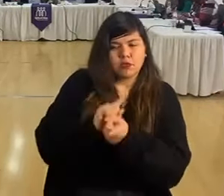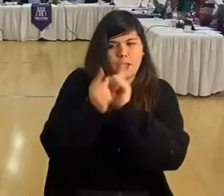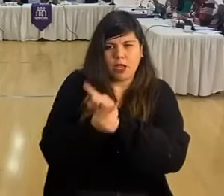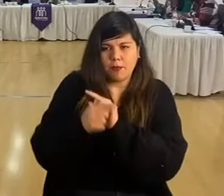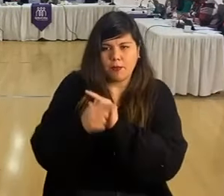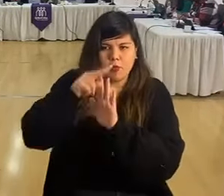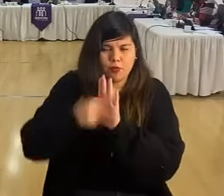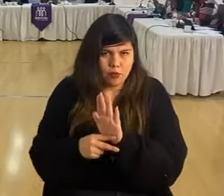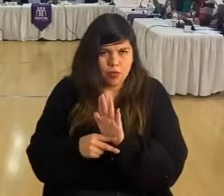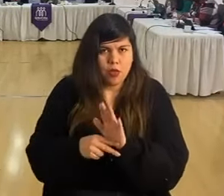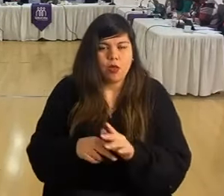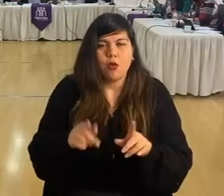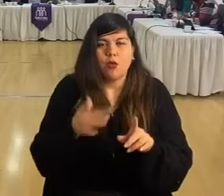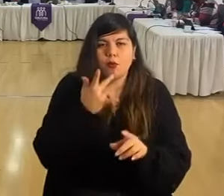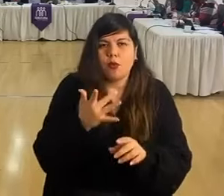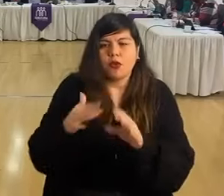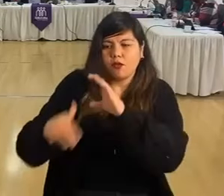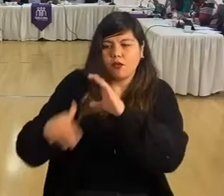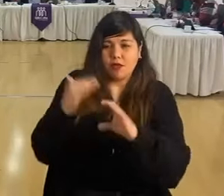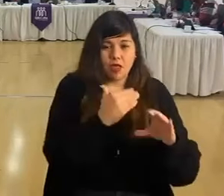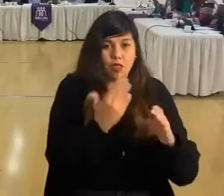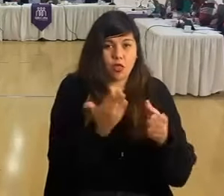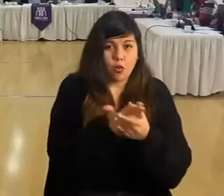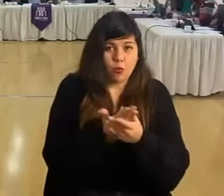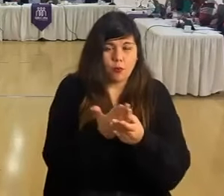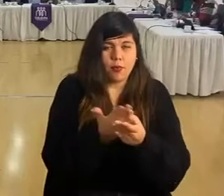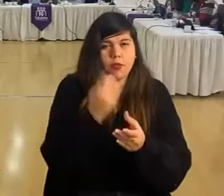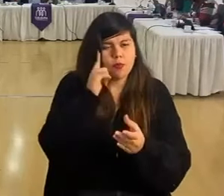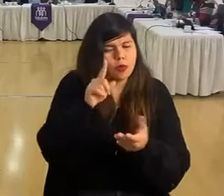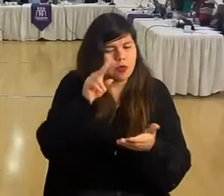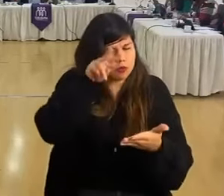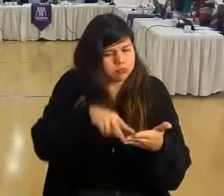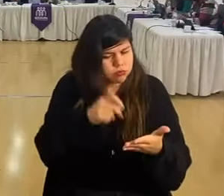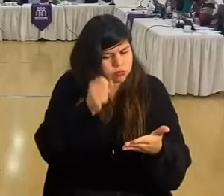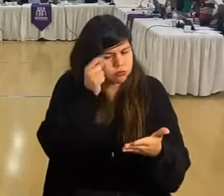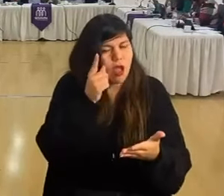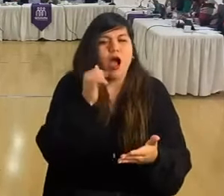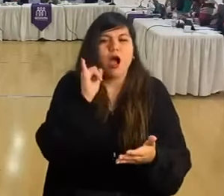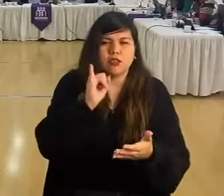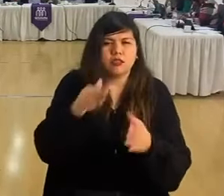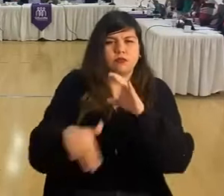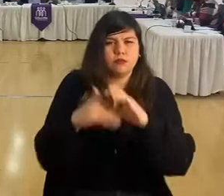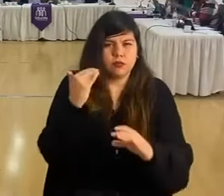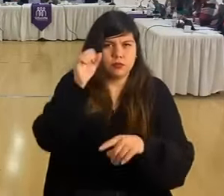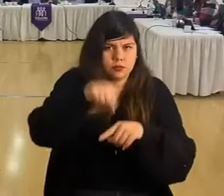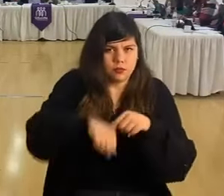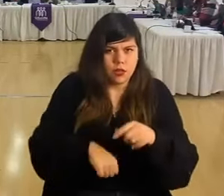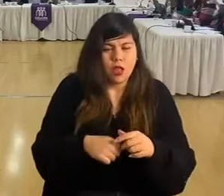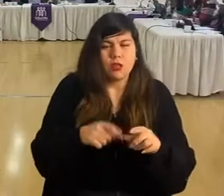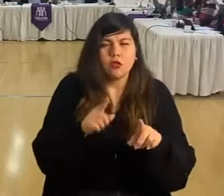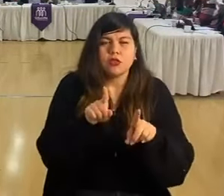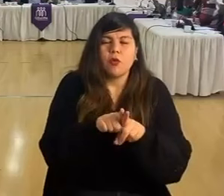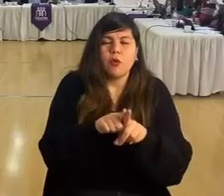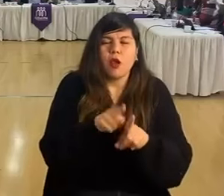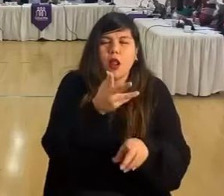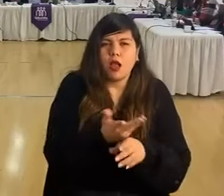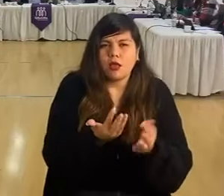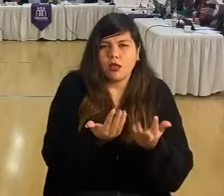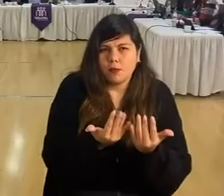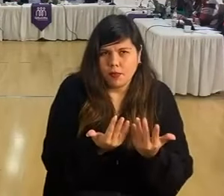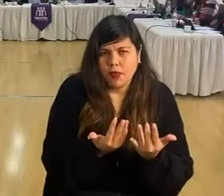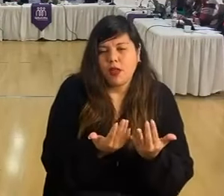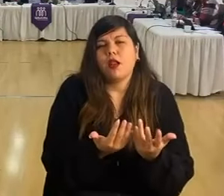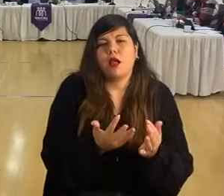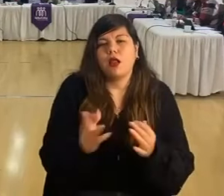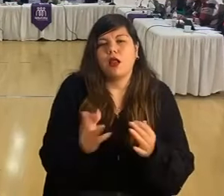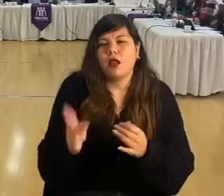todo el barrio, porque no habían enviado el documento, pero ahora me doy cuenta que sí se envió, entonces tenemos que esperar a la respuesta